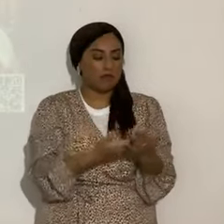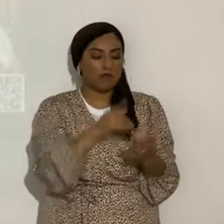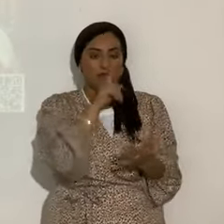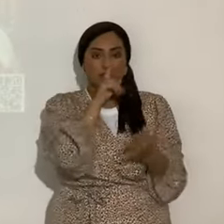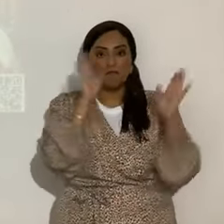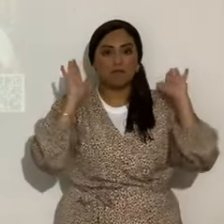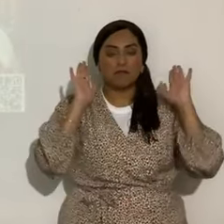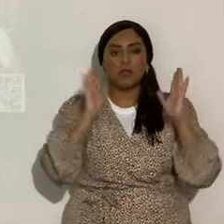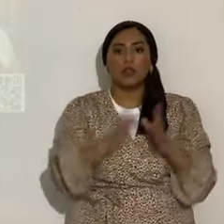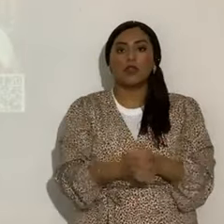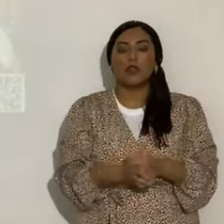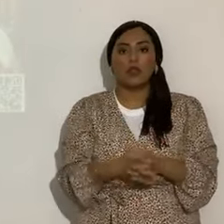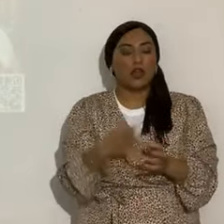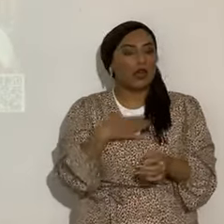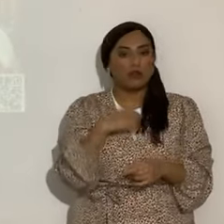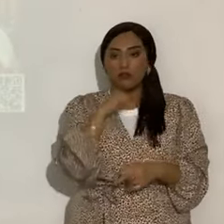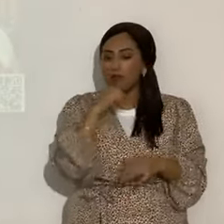Ahora, no encontré ningún escrito.